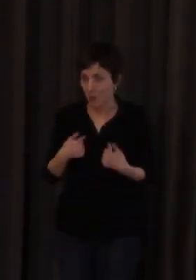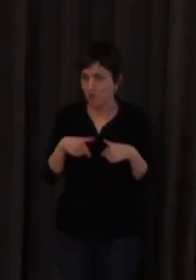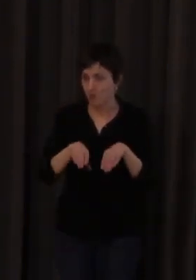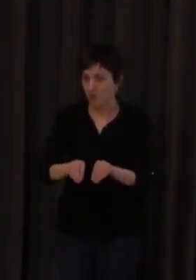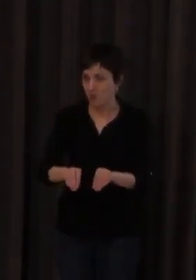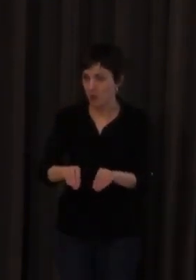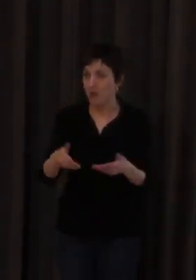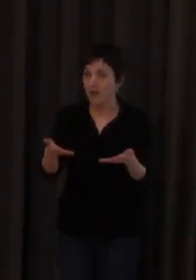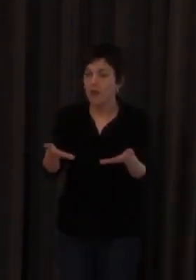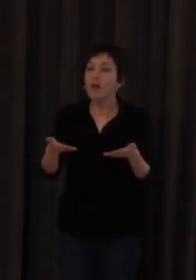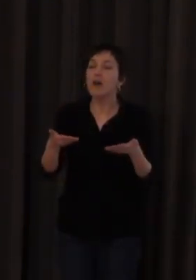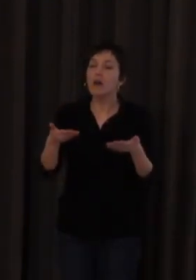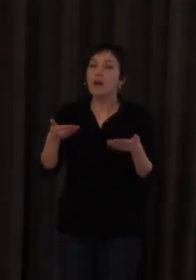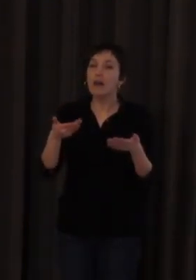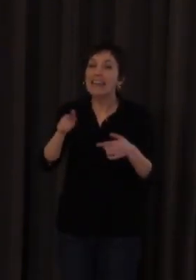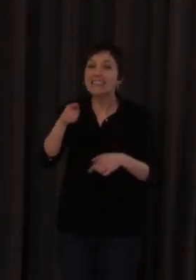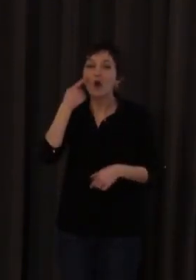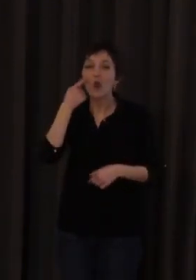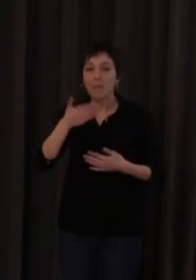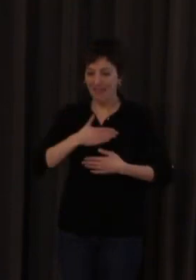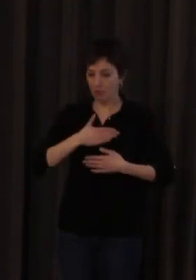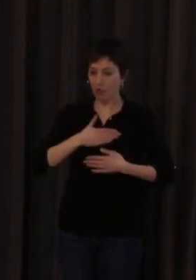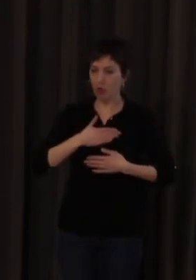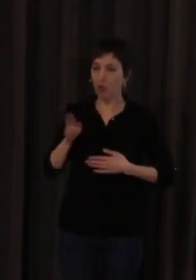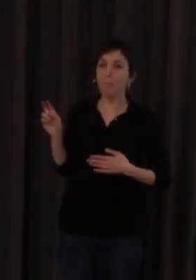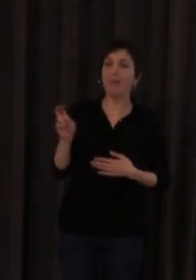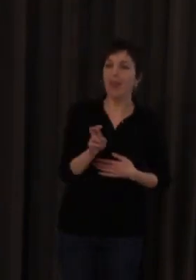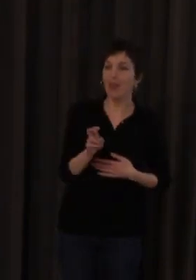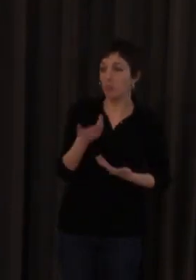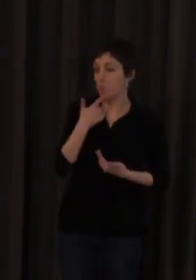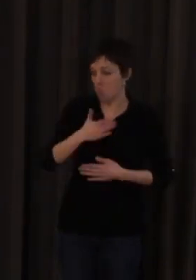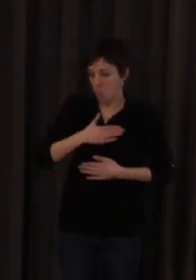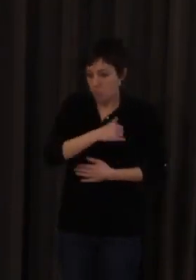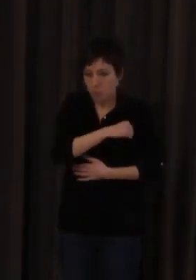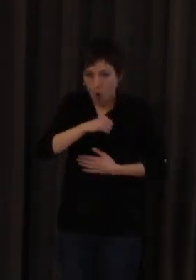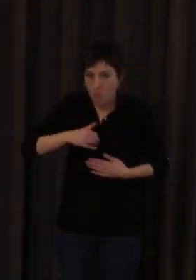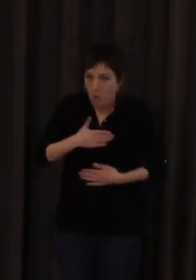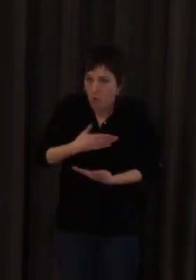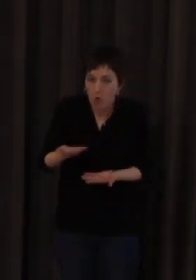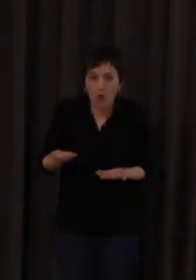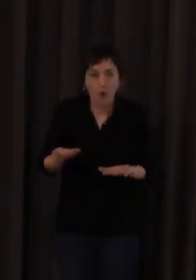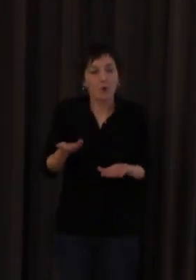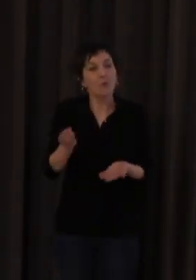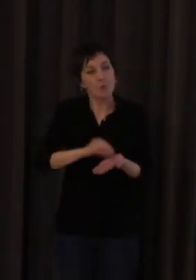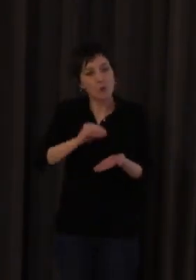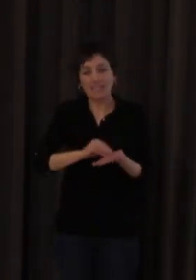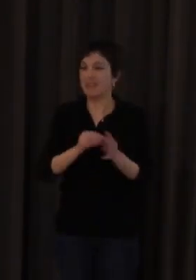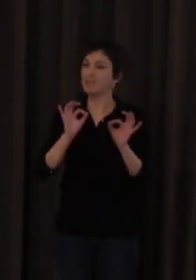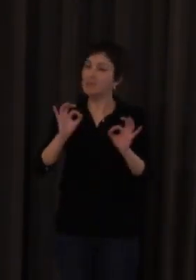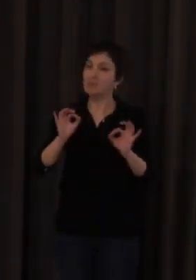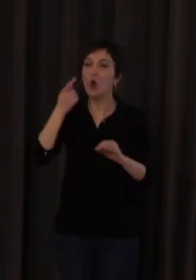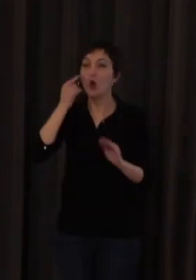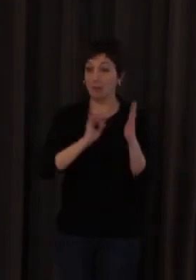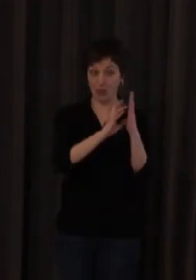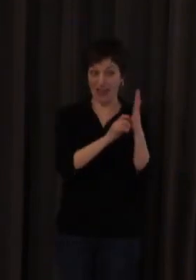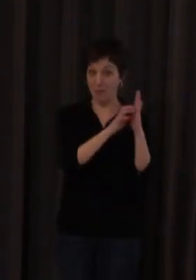y de dónde he sacado ese conocimiento pues mío propio por ejemplo sí que es verdad que los conocimientos gramaticales si